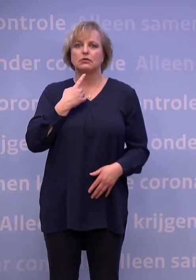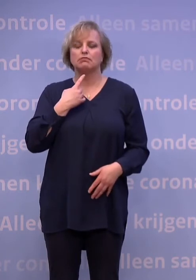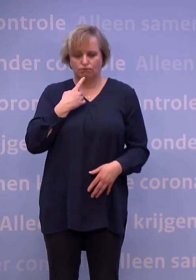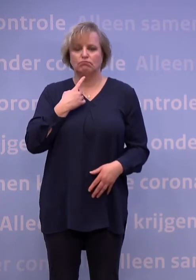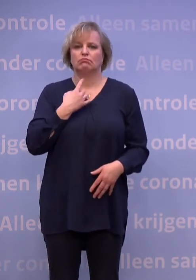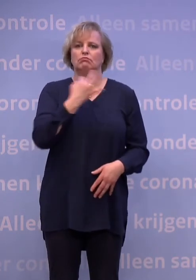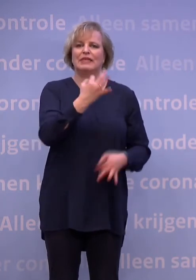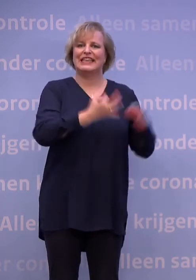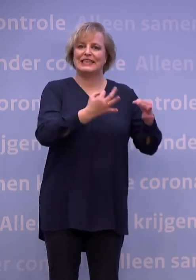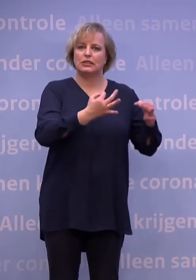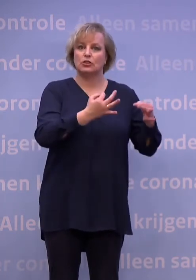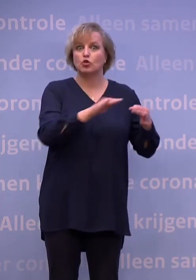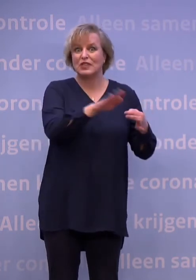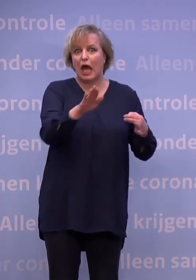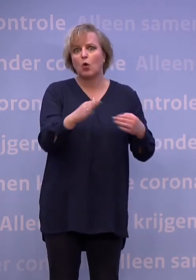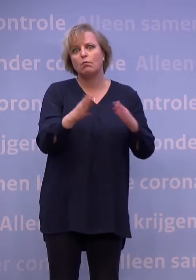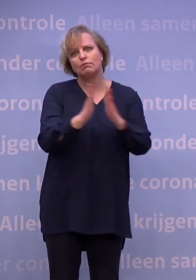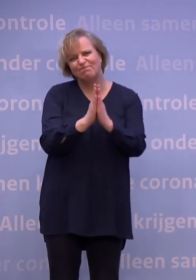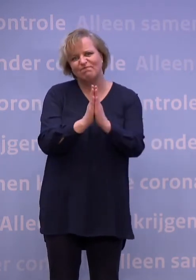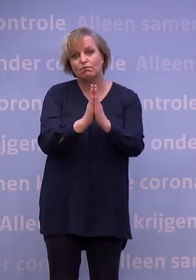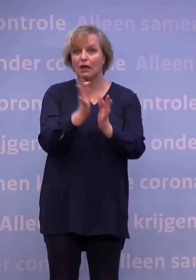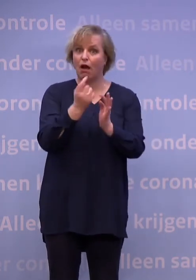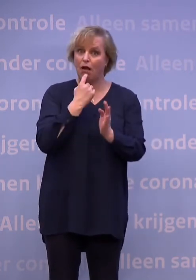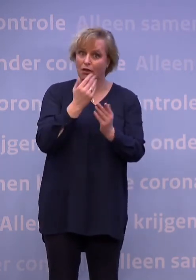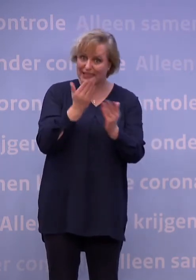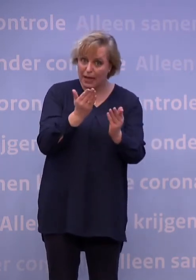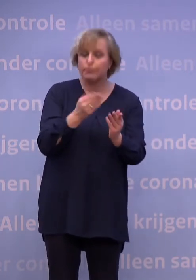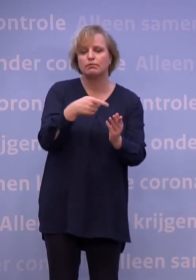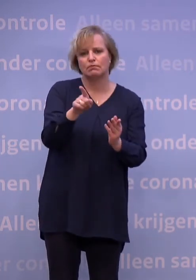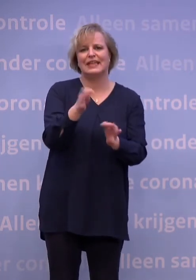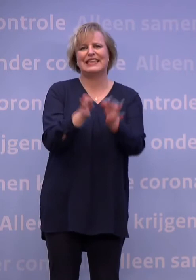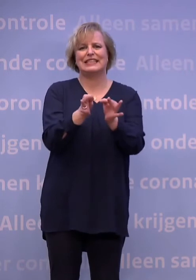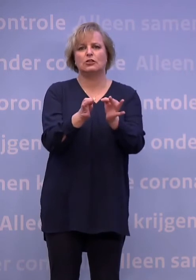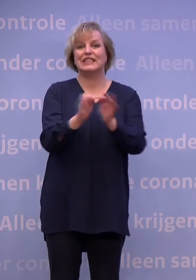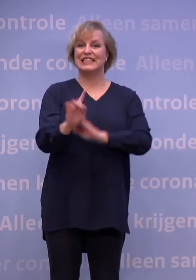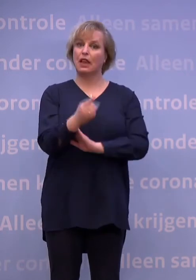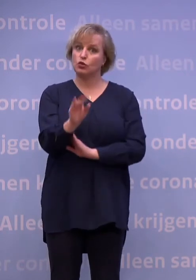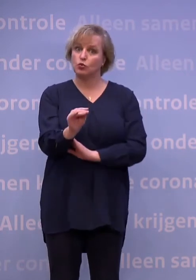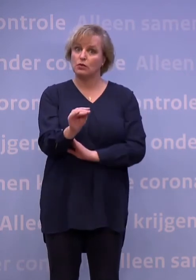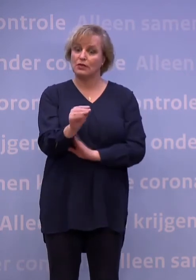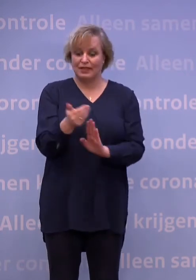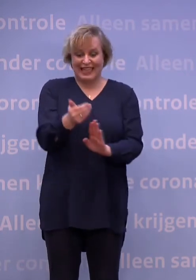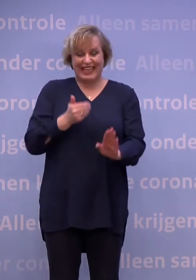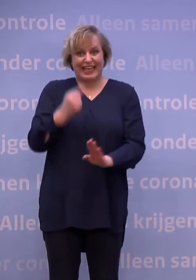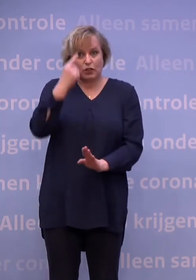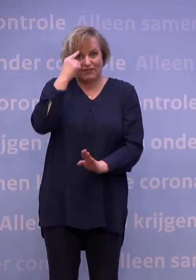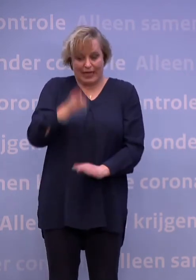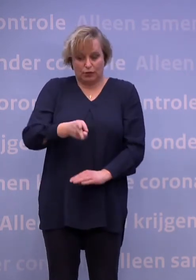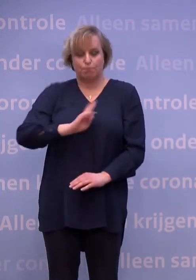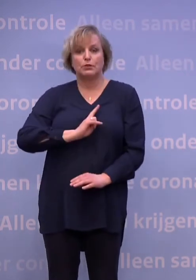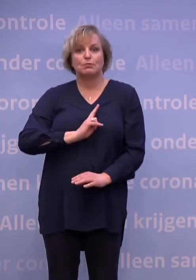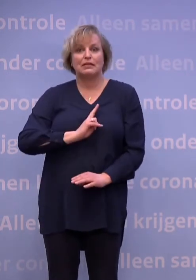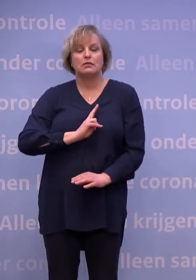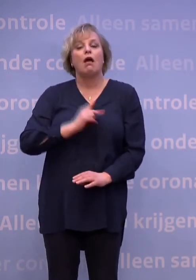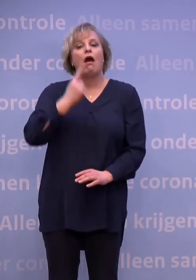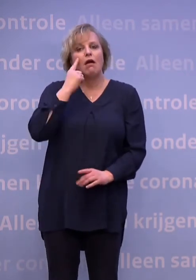nogmaals, heb je klachten, laat je dan testen. En doe dat dan ook snel, want hoe eerder je weet of je besmet bent, hoe kleiner